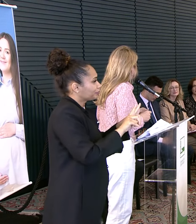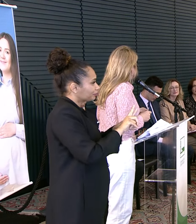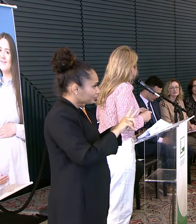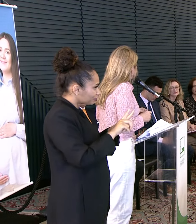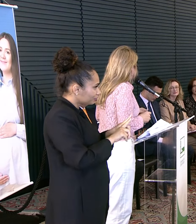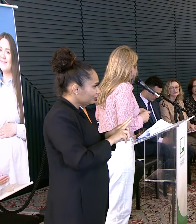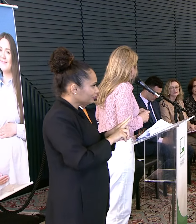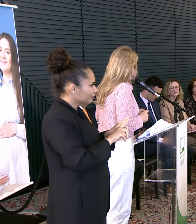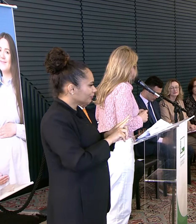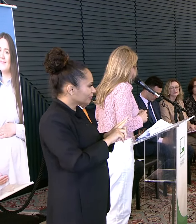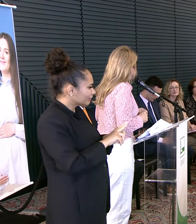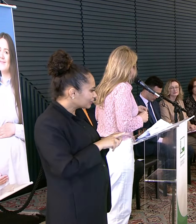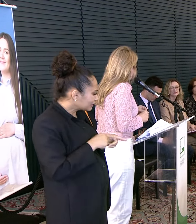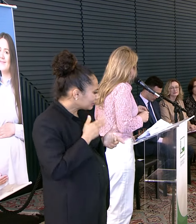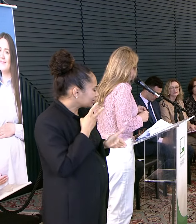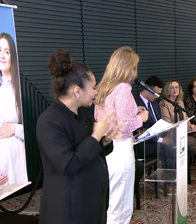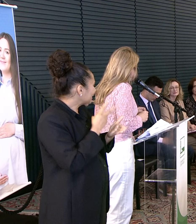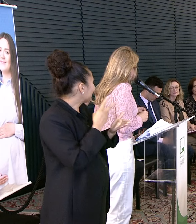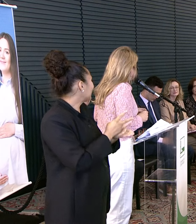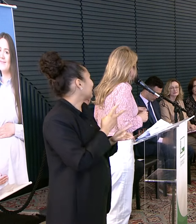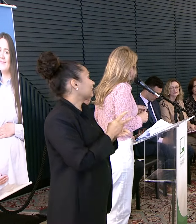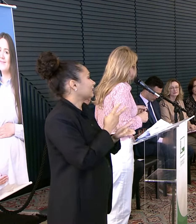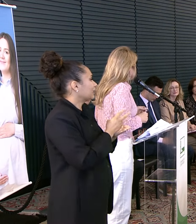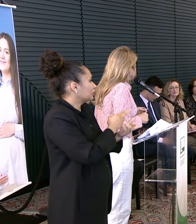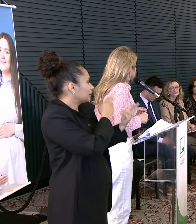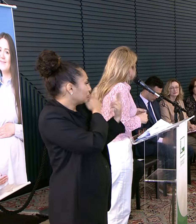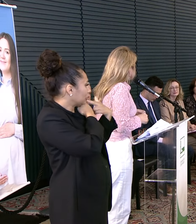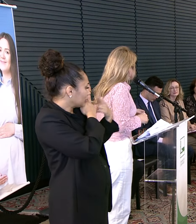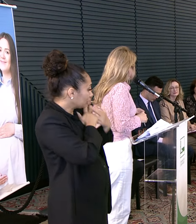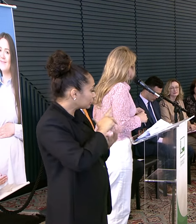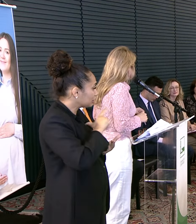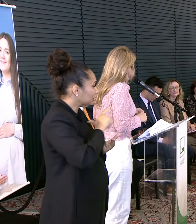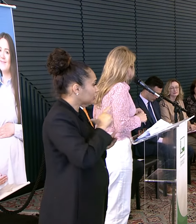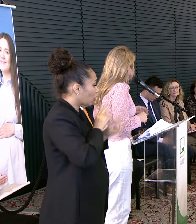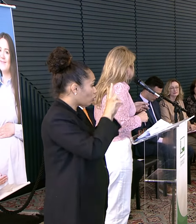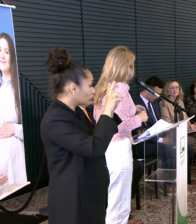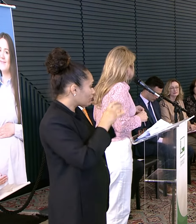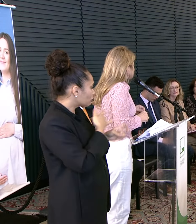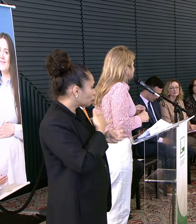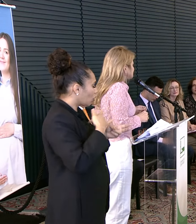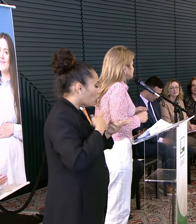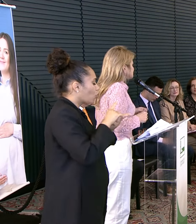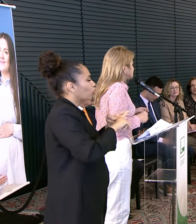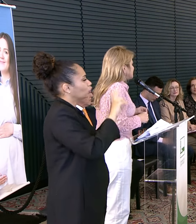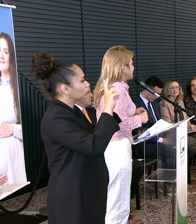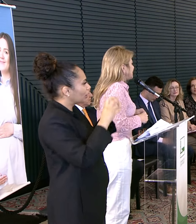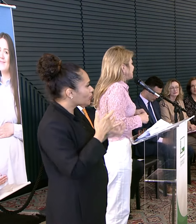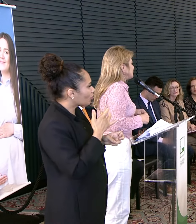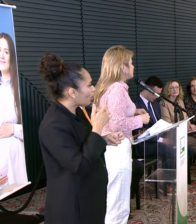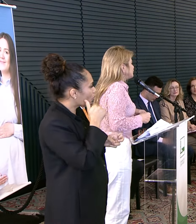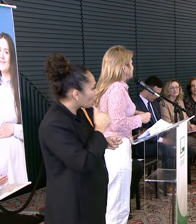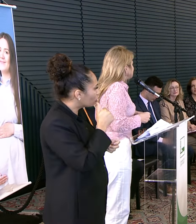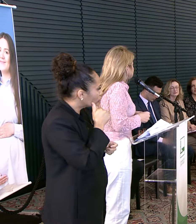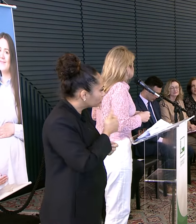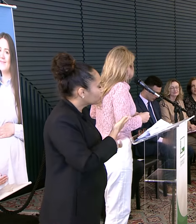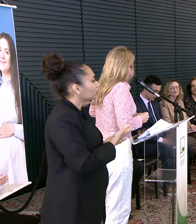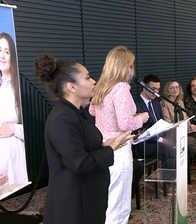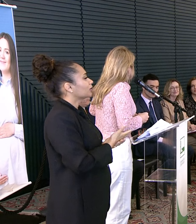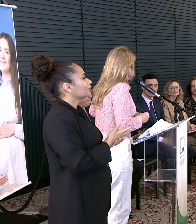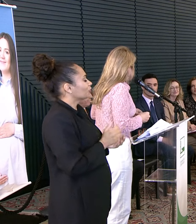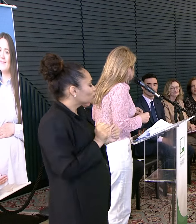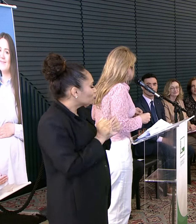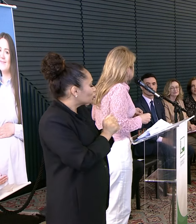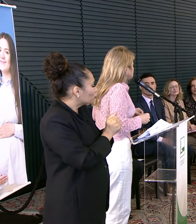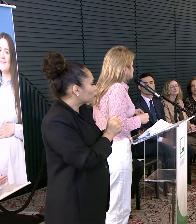sempre envolvidos Com o tema da saúde Com o tema da mulher E eu tenho certeza Que estão aqui Junto conosco Muito felizes